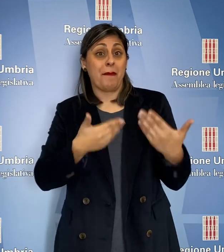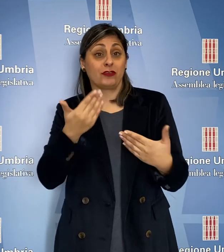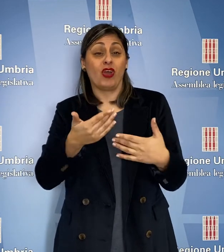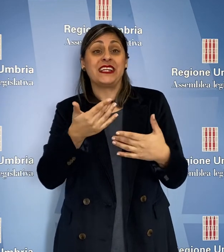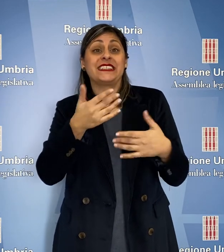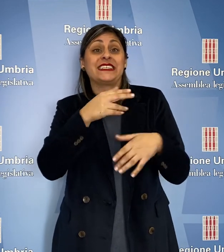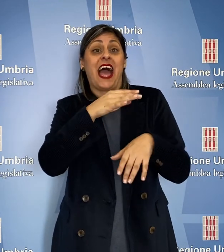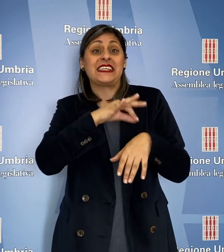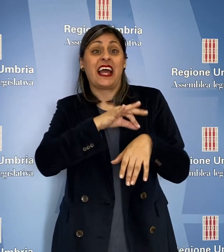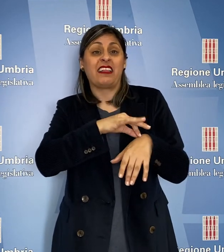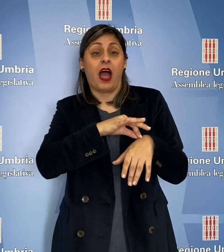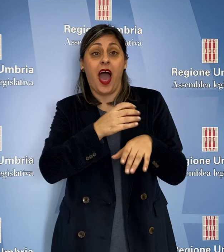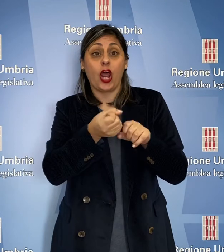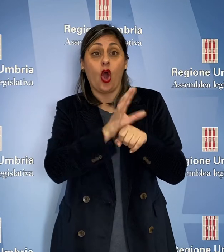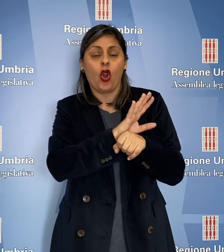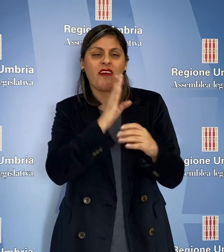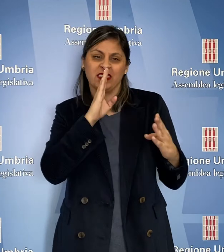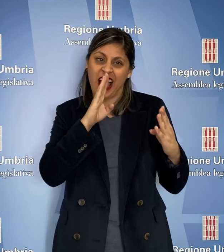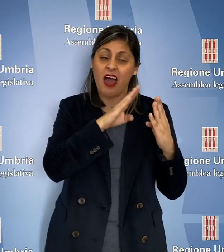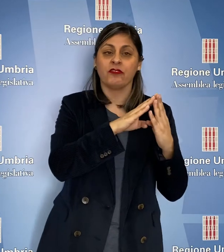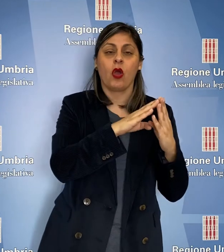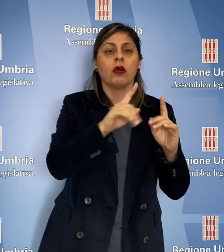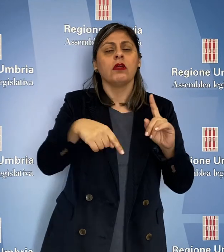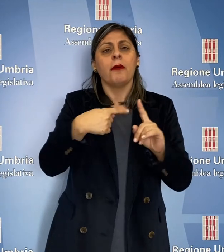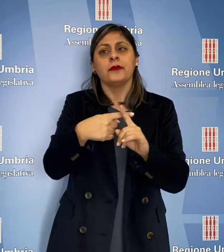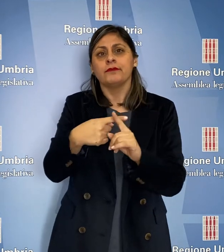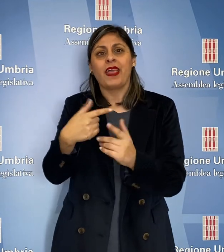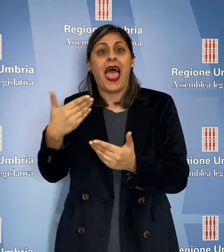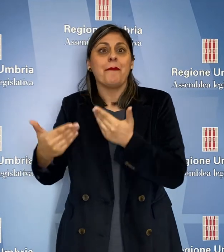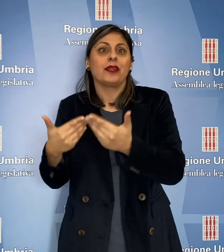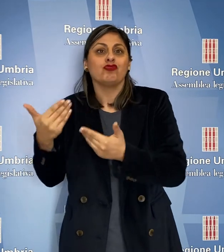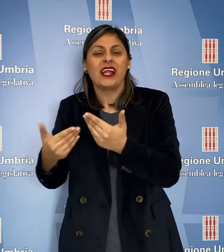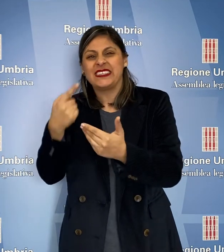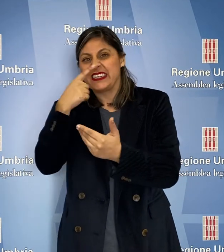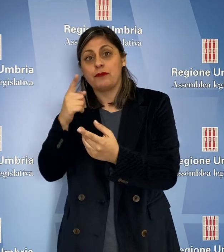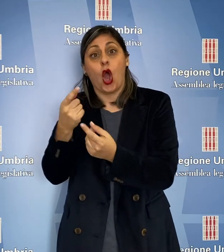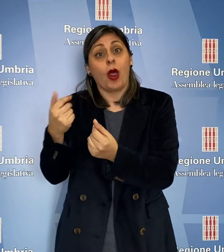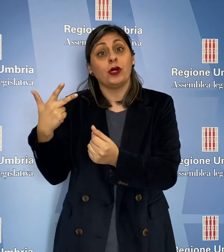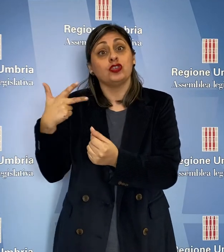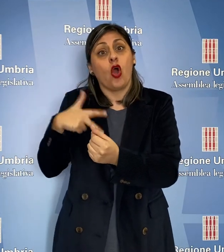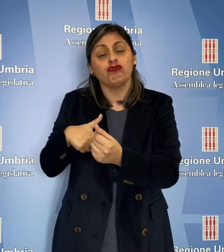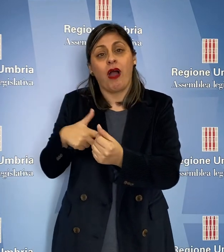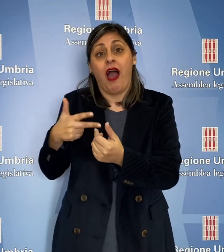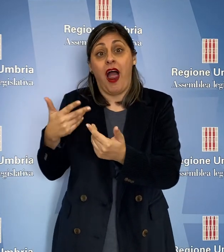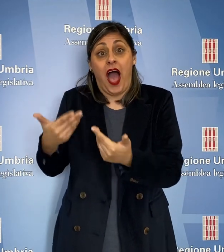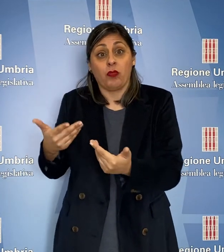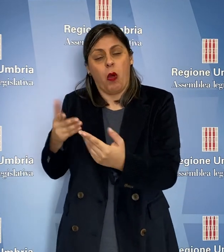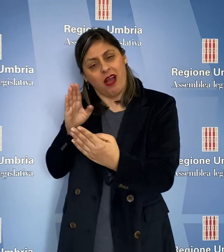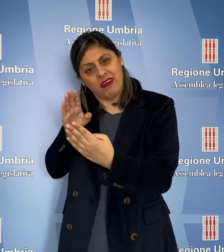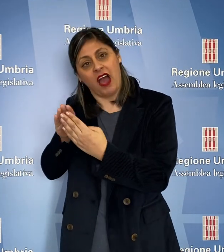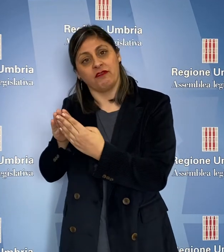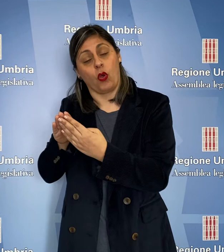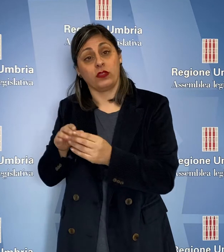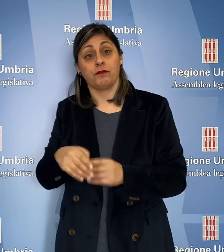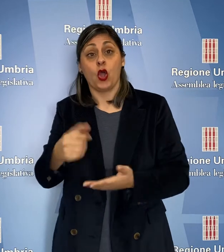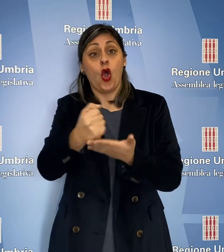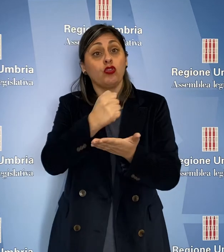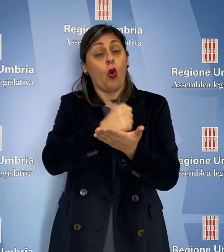dovuta al Covid e la conseguente emergenza di tipo economico e sociale. Nel documento sono tra l'altro